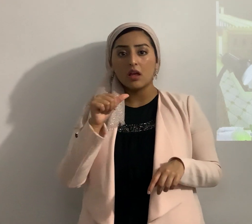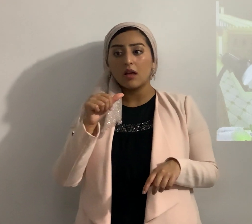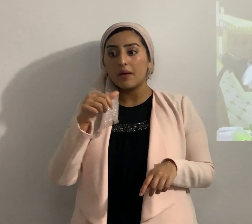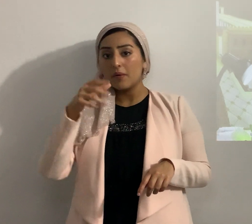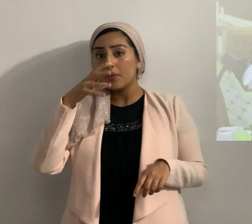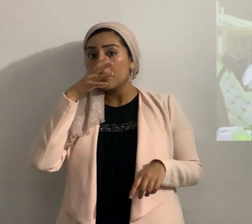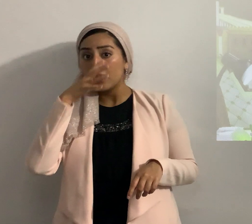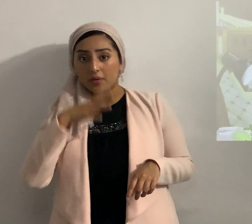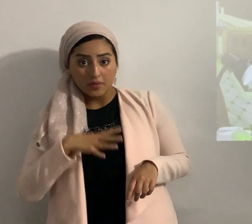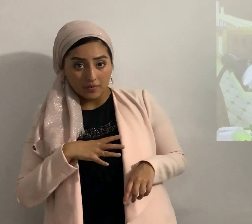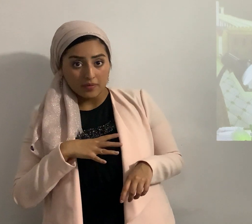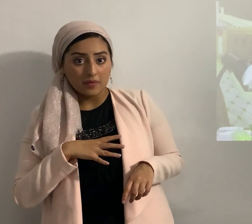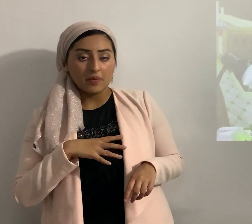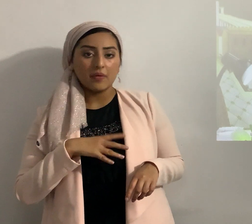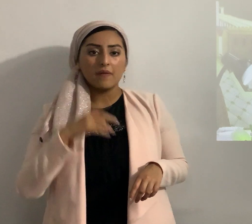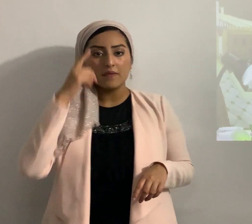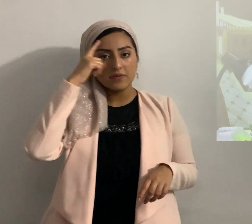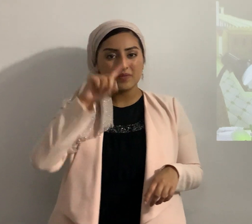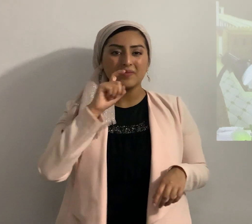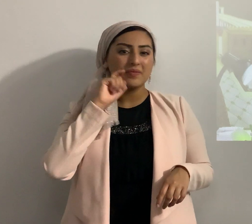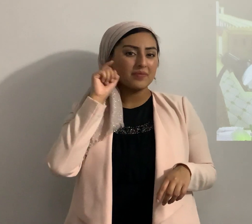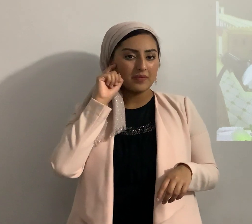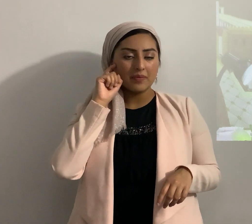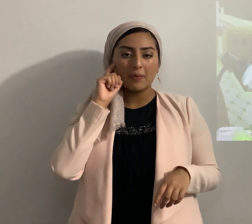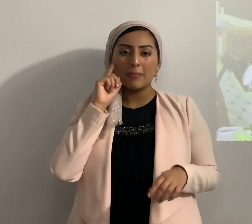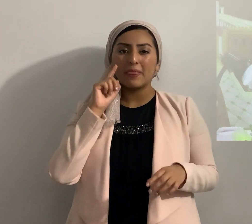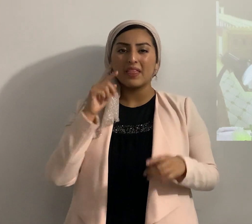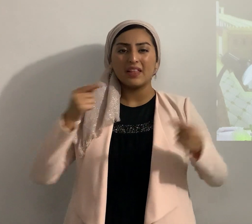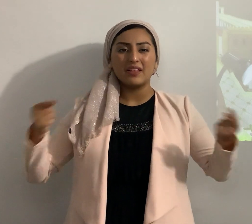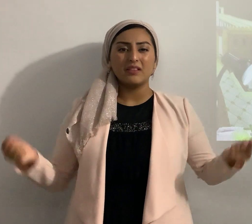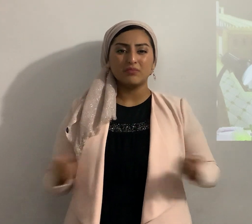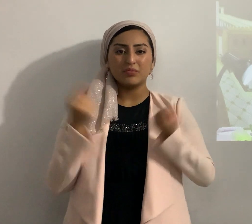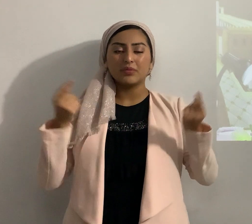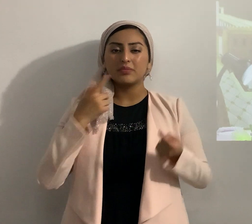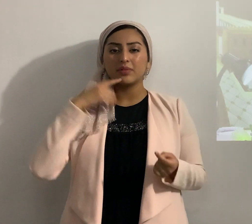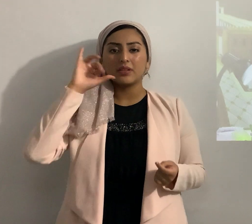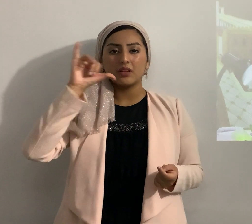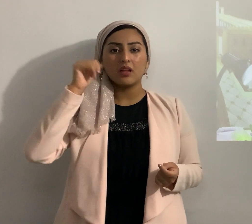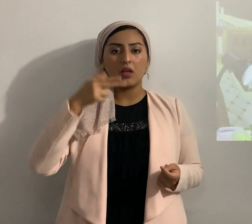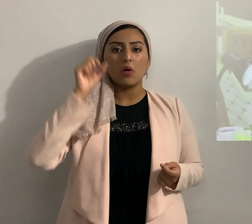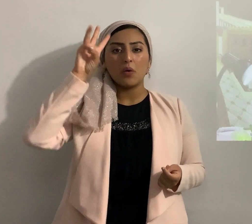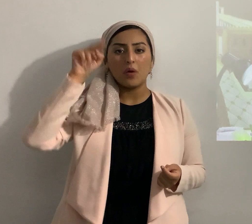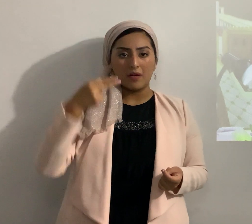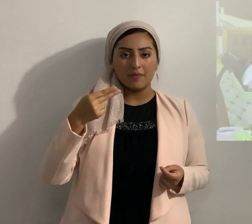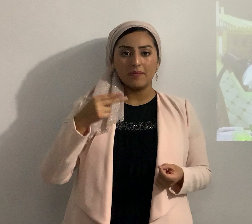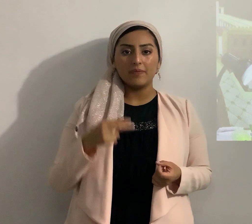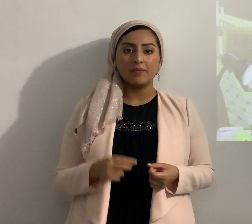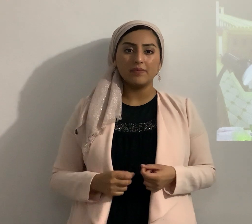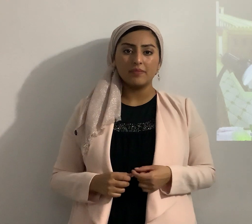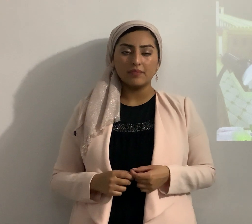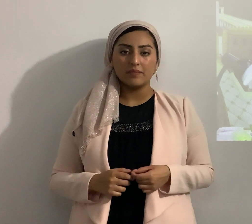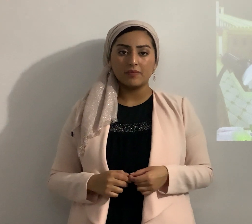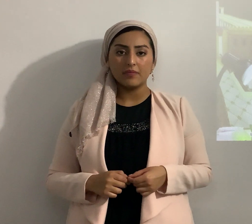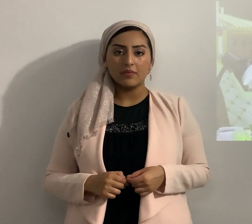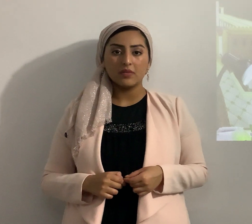pondrá delante de animal para ayuntarse con él es perversión dice Yahweh entonces todo esto